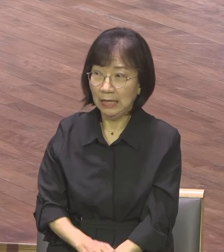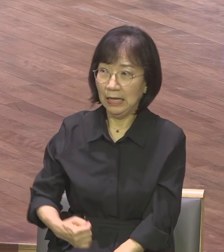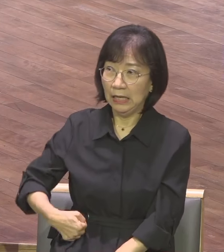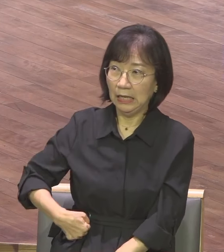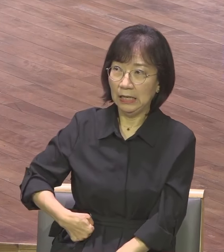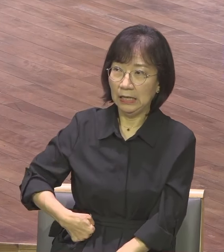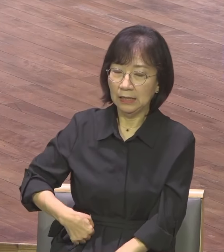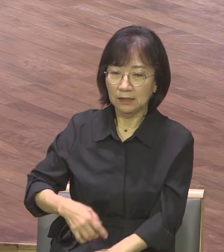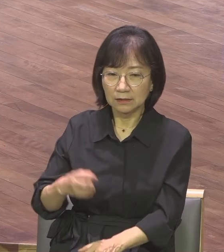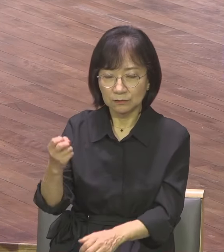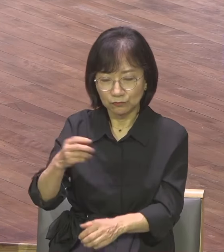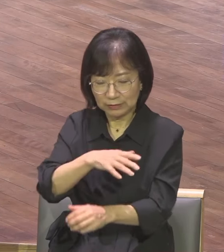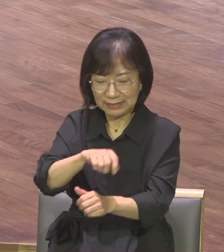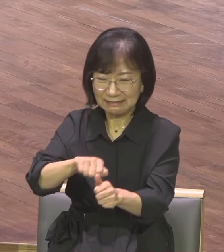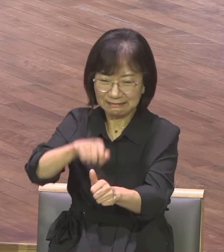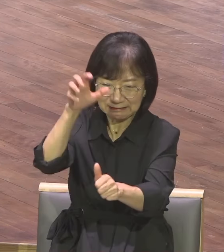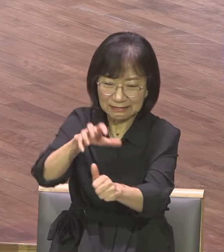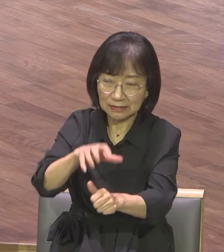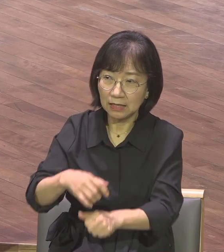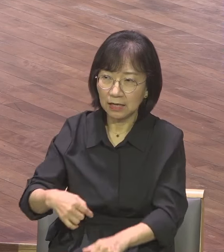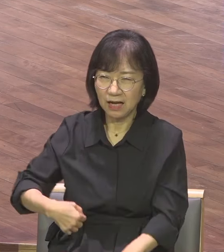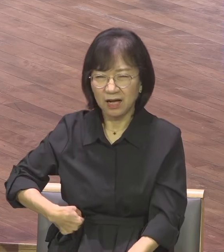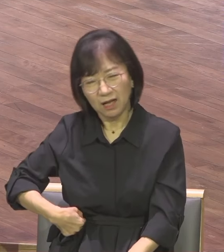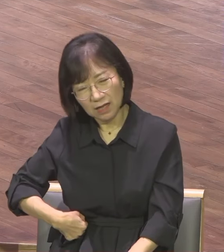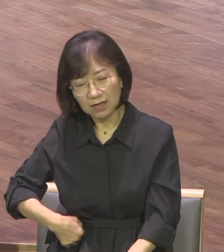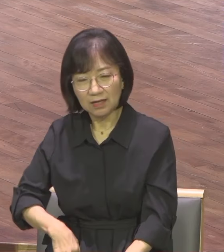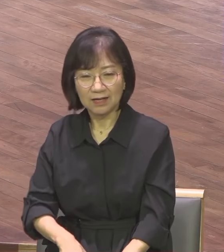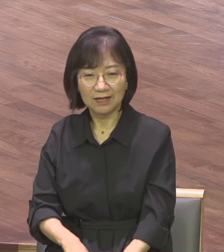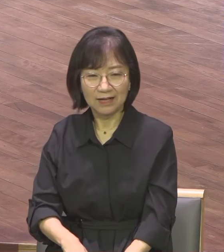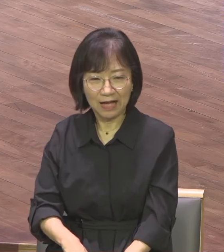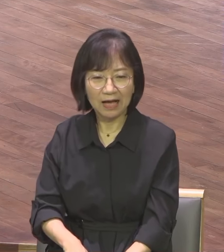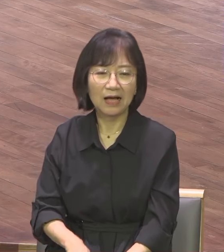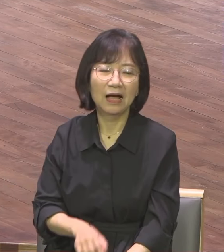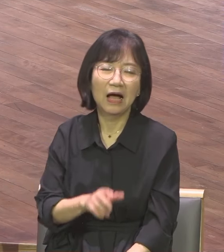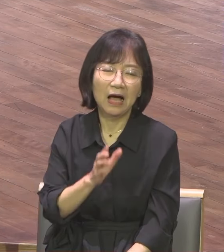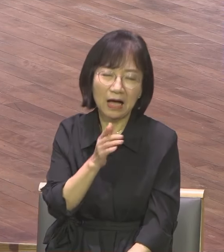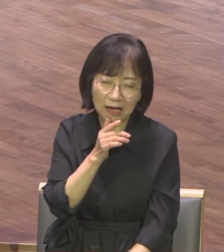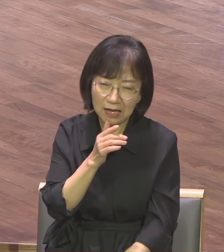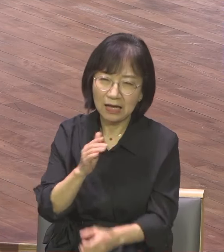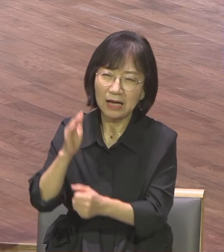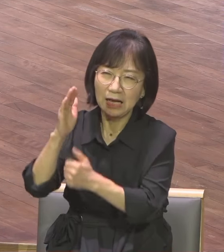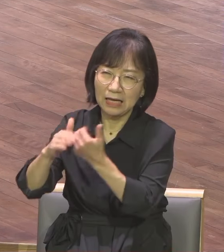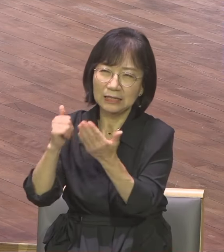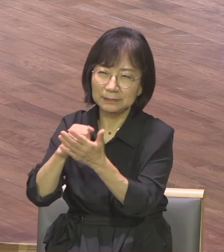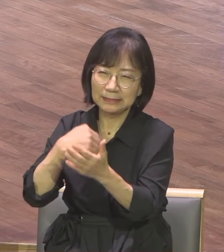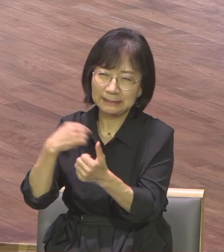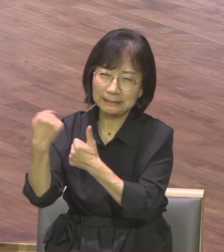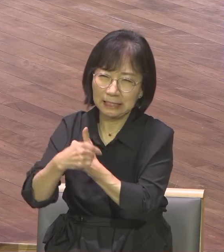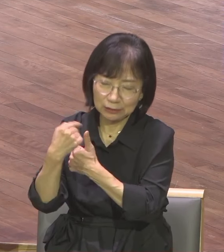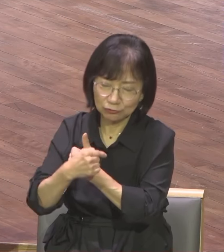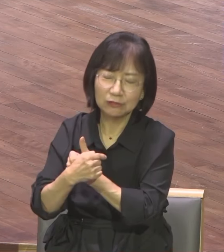징계할 때가 있어요 그럴 때마다 하나님의 음성으로 들어있어요 하나님이 나의 상처를